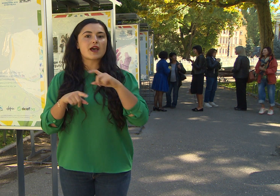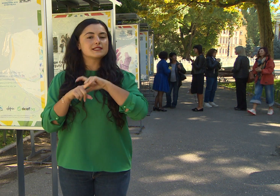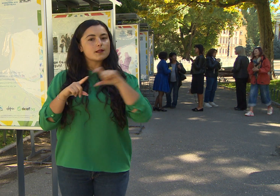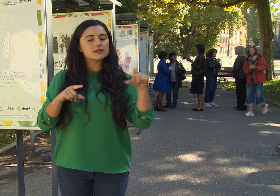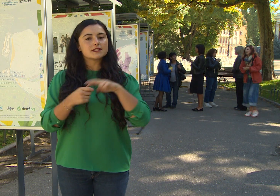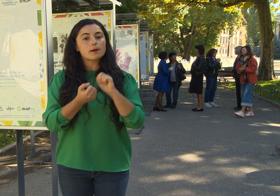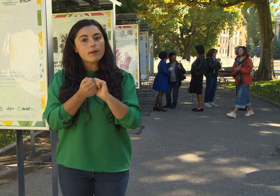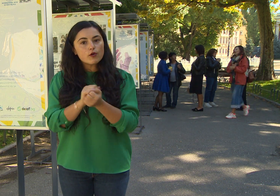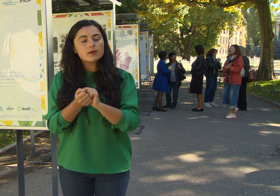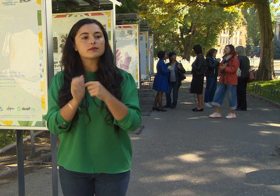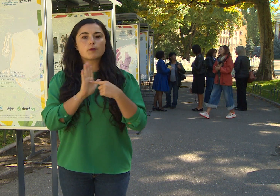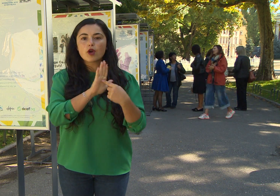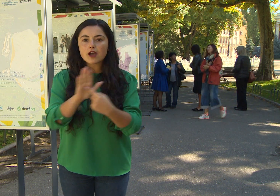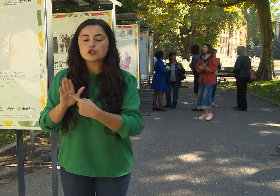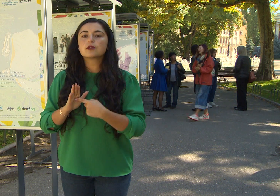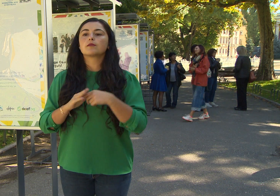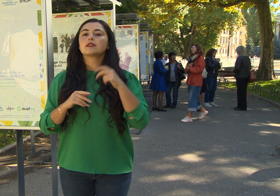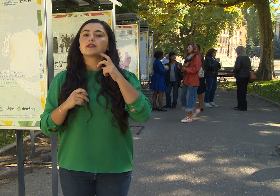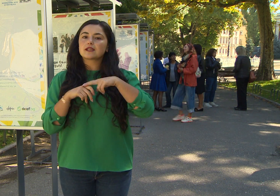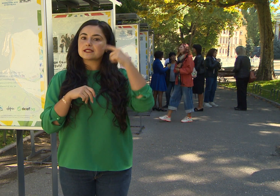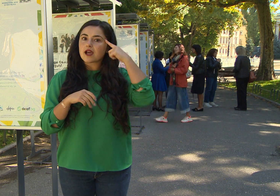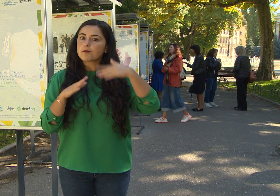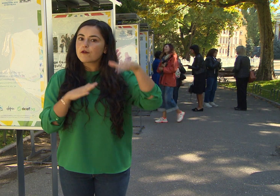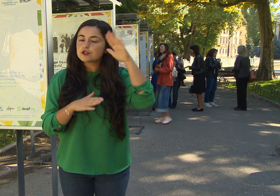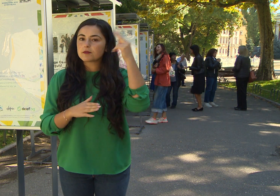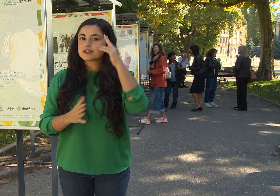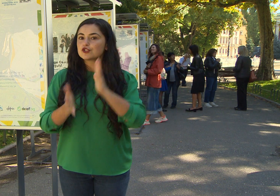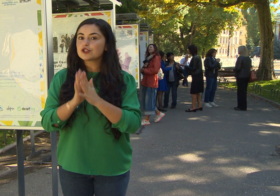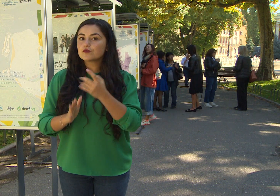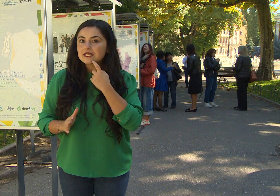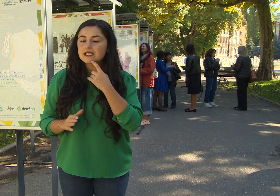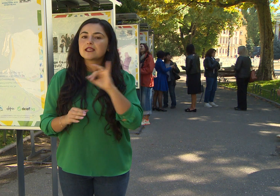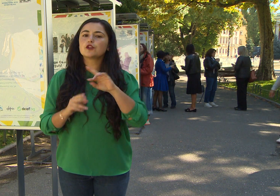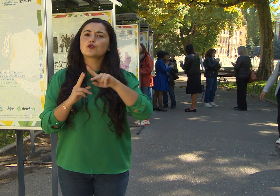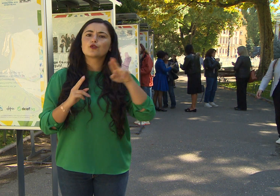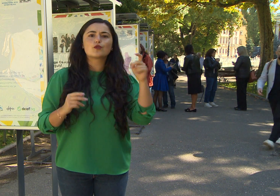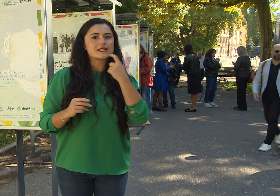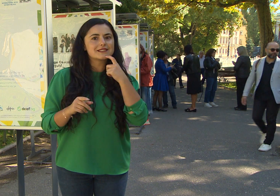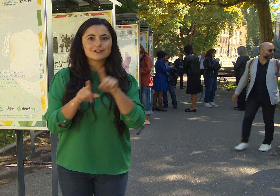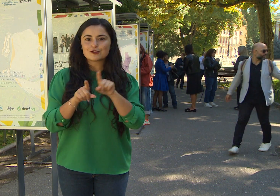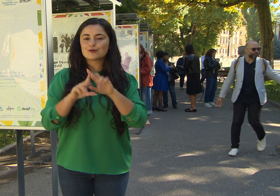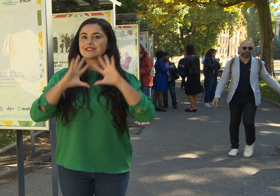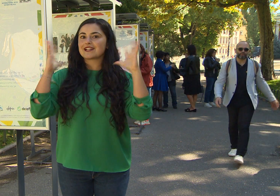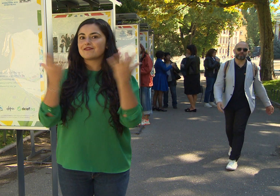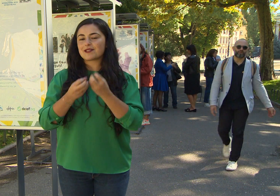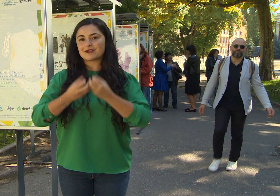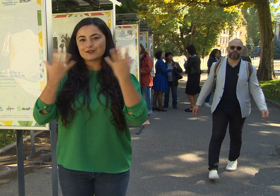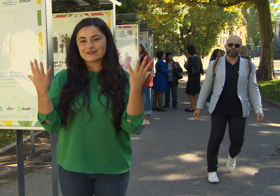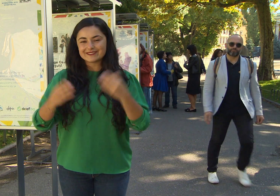За това през тази седмица се борим да има повече информираност за българския жестов език, както и за всички останали езици на глухите